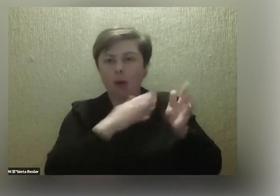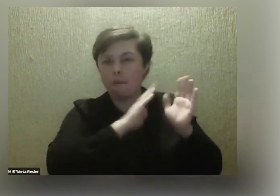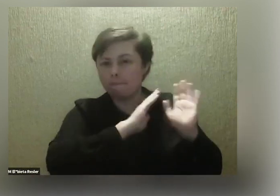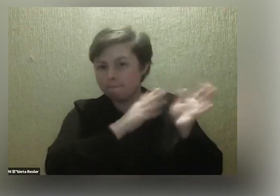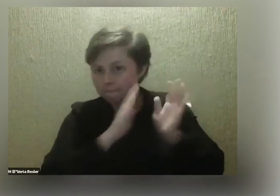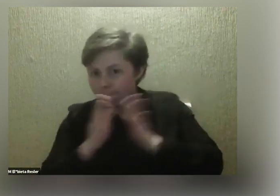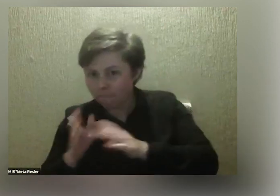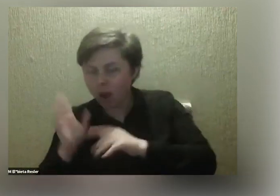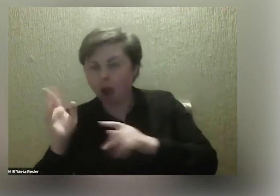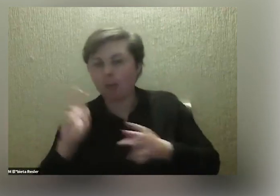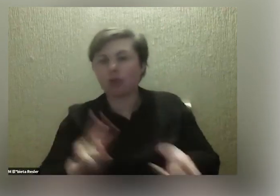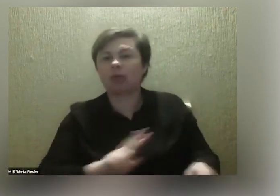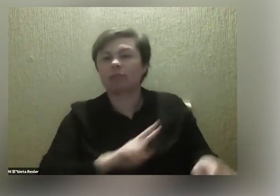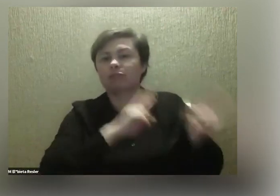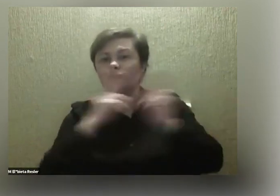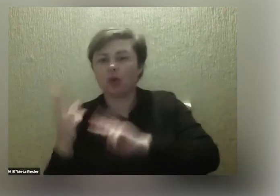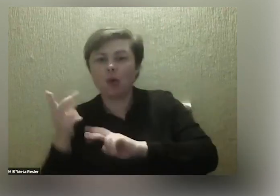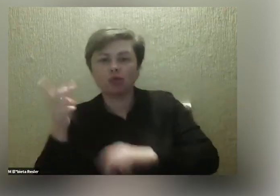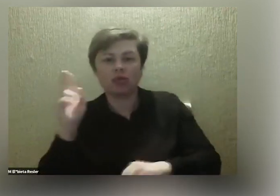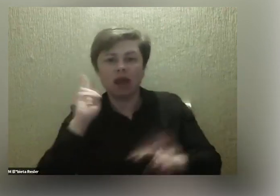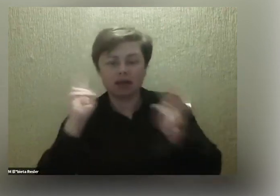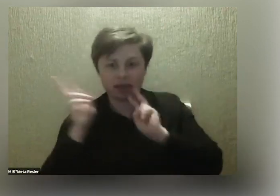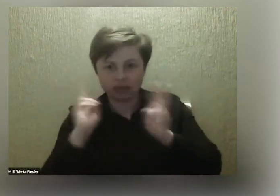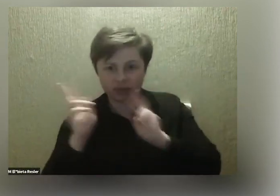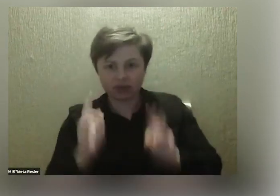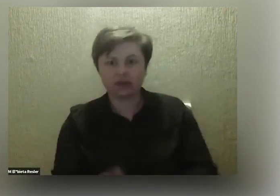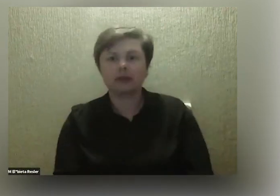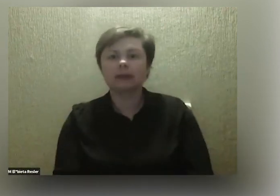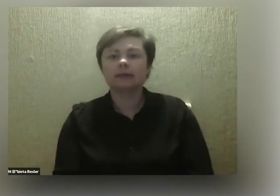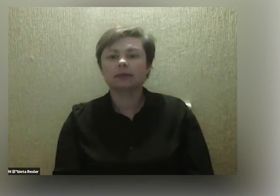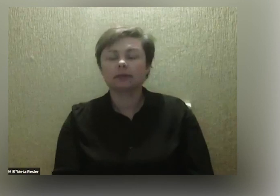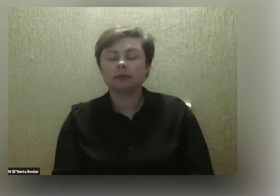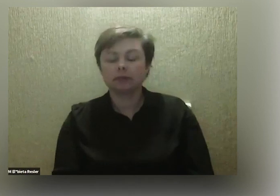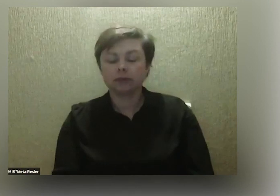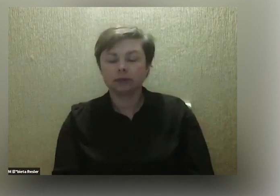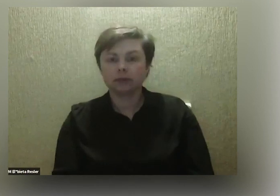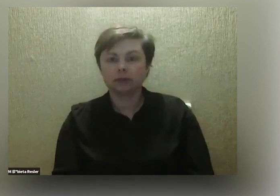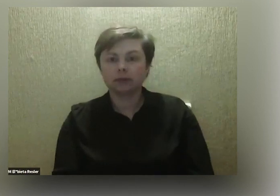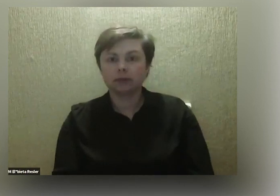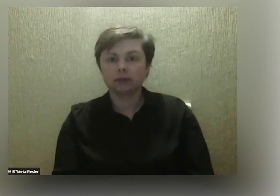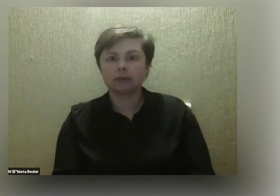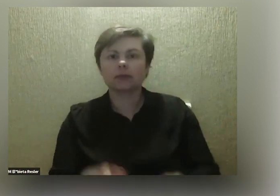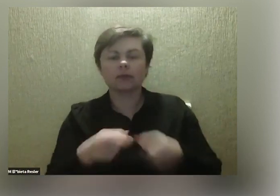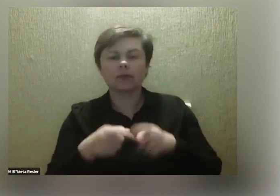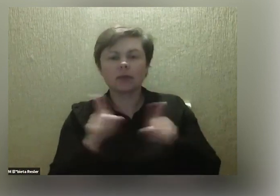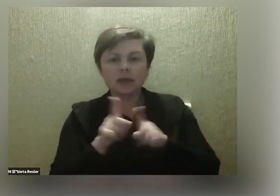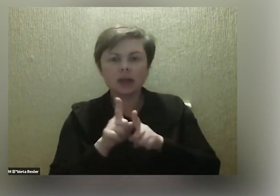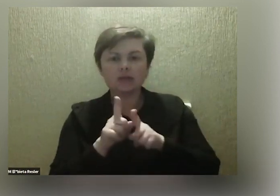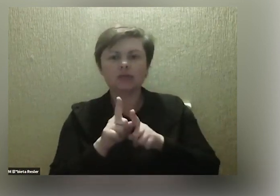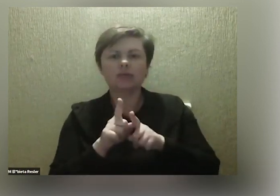później zostanie przetworzona na dźwięk. Tak, czyli też oznaczaliśmy, że